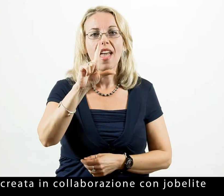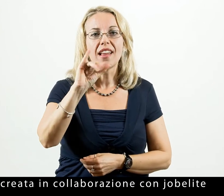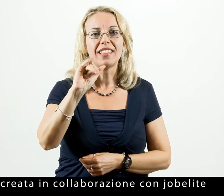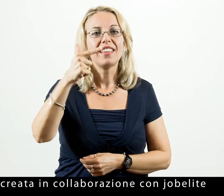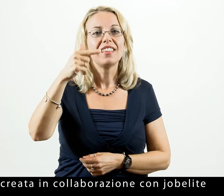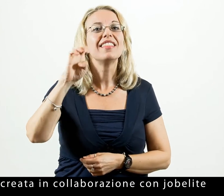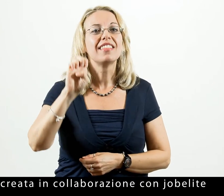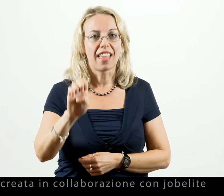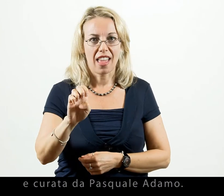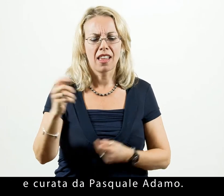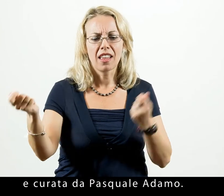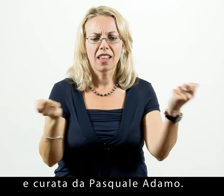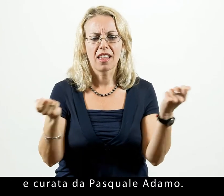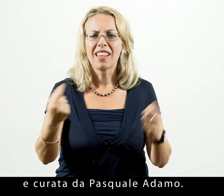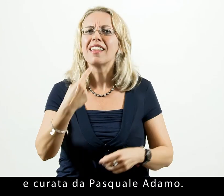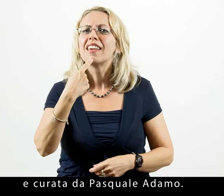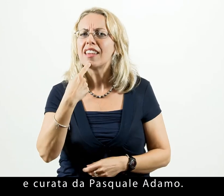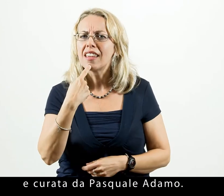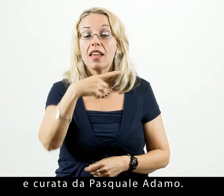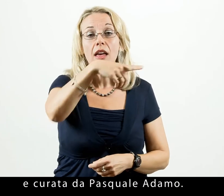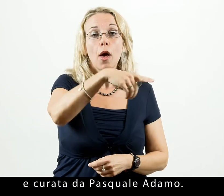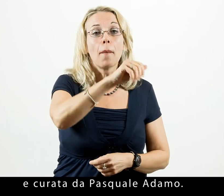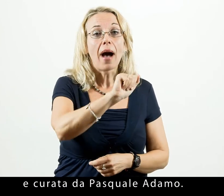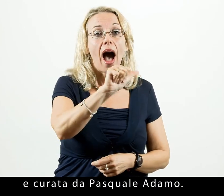Job Elite e curata da Pasquale Adamo.